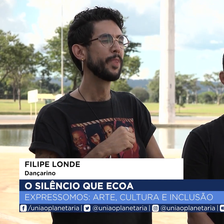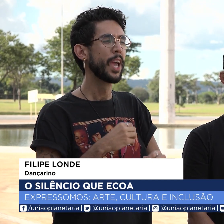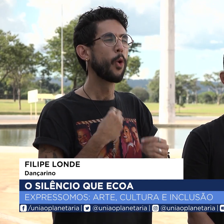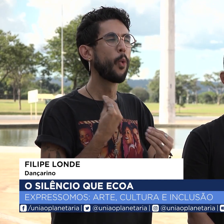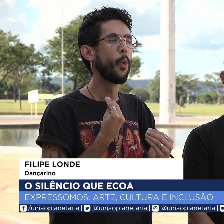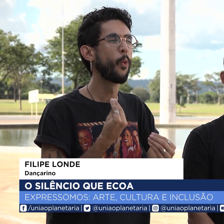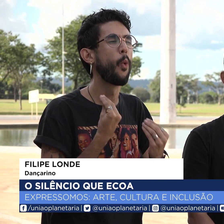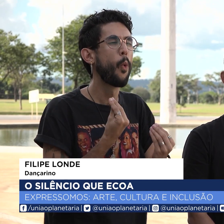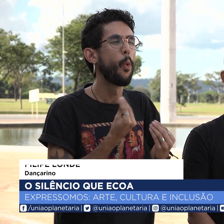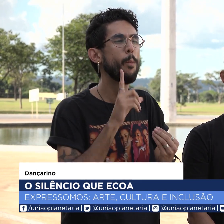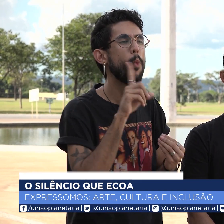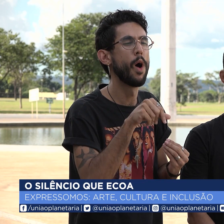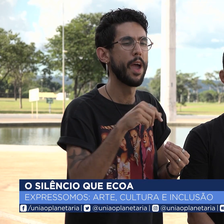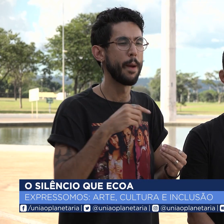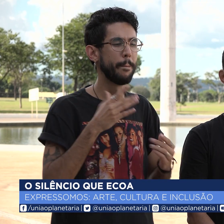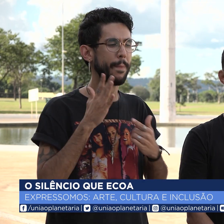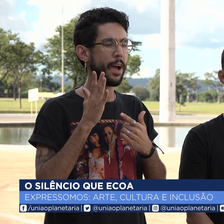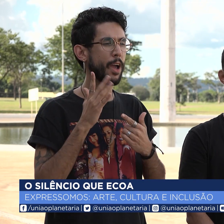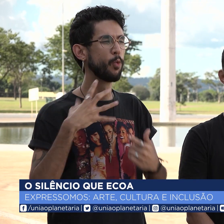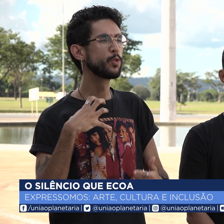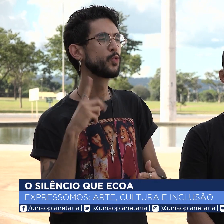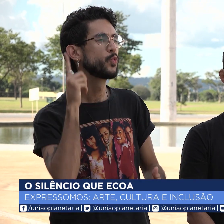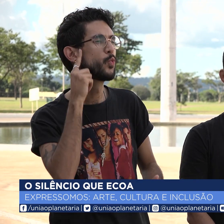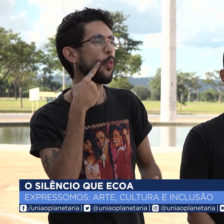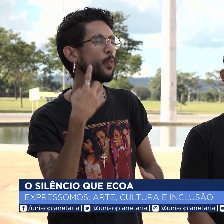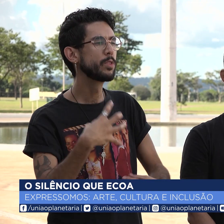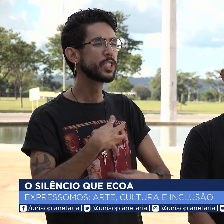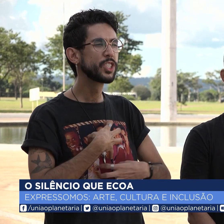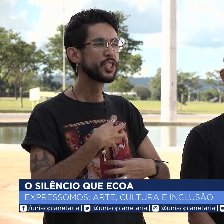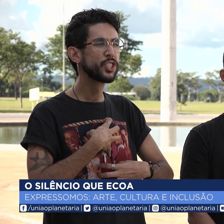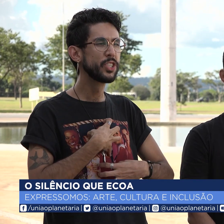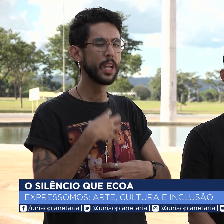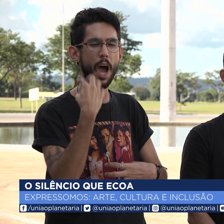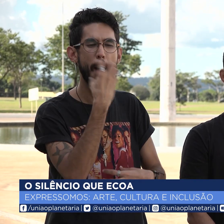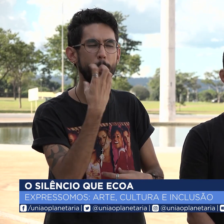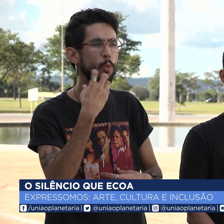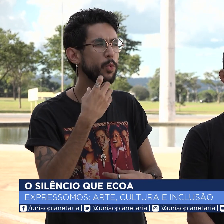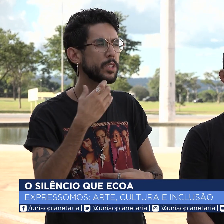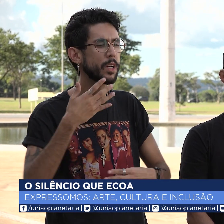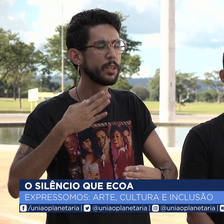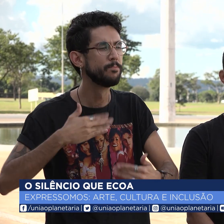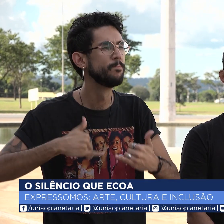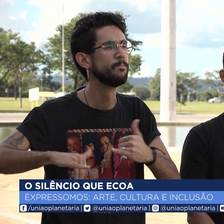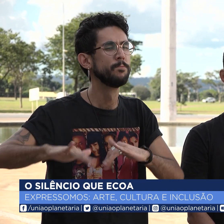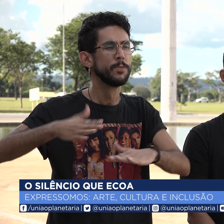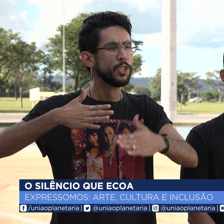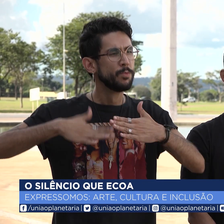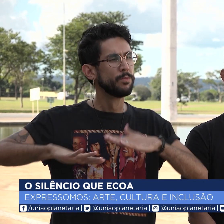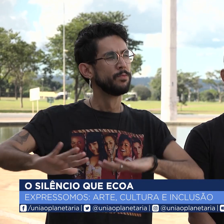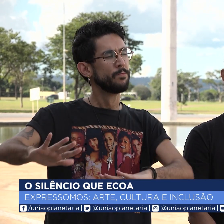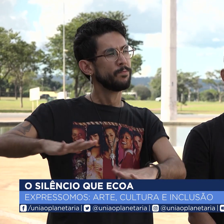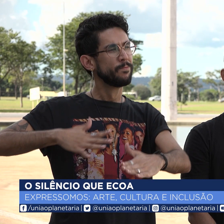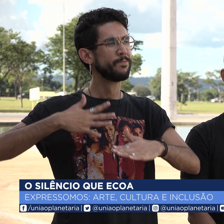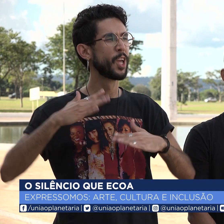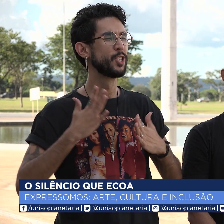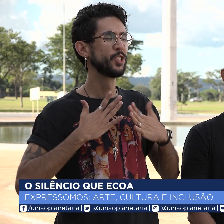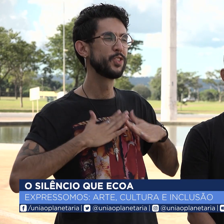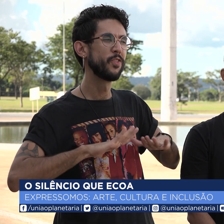de como que o surdo sente. Como é que o surdo percebe a música? Por exemplo, ele consegue perceber se o ritmo